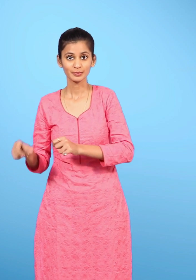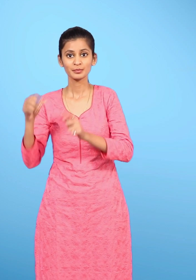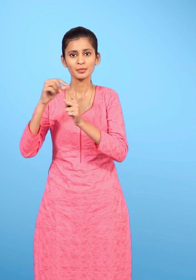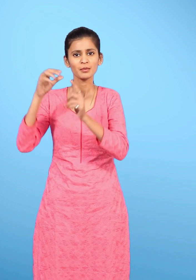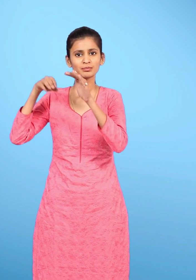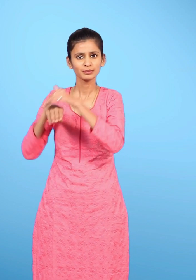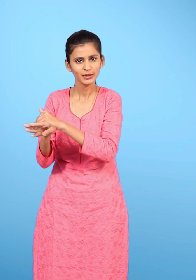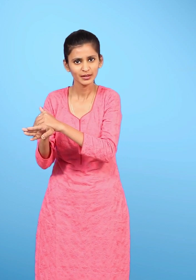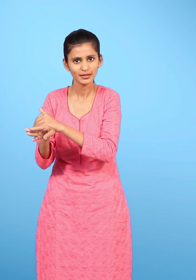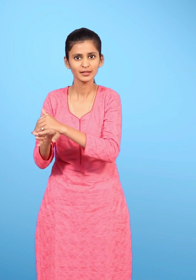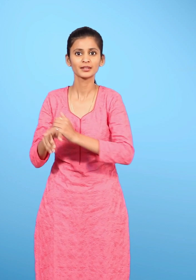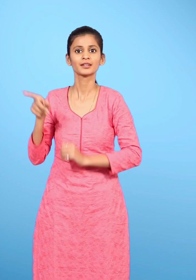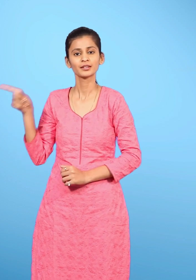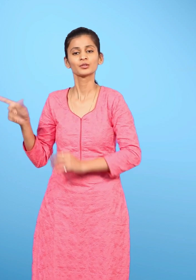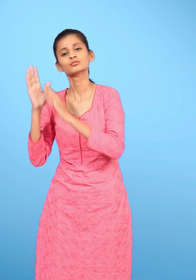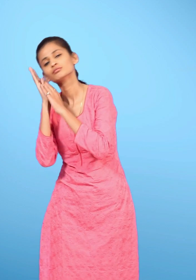कि छोटू पाइप में सो रहा है